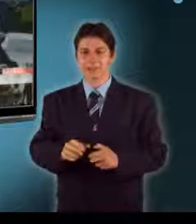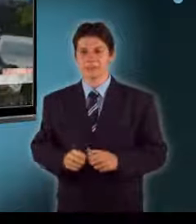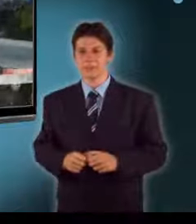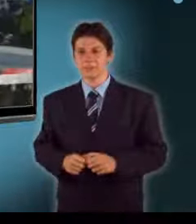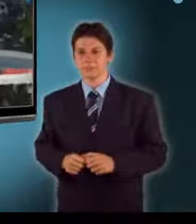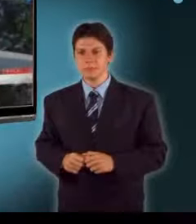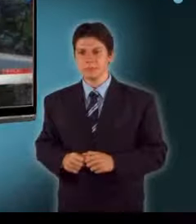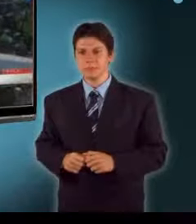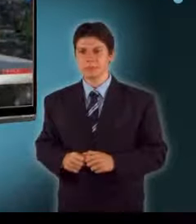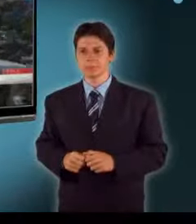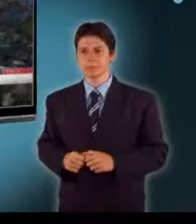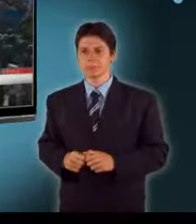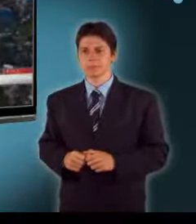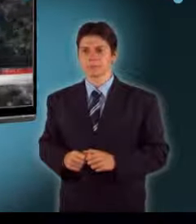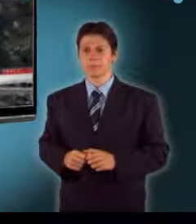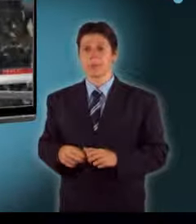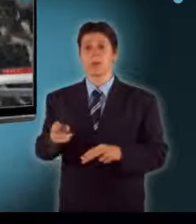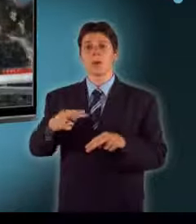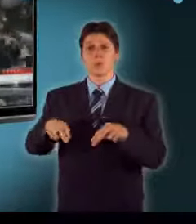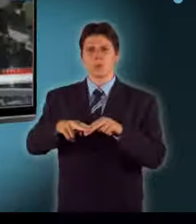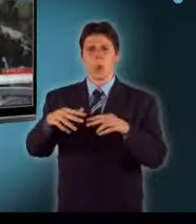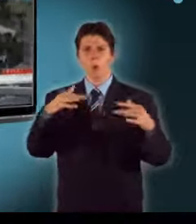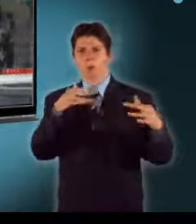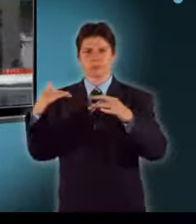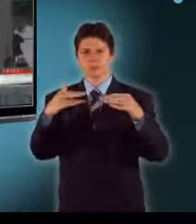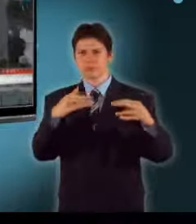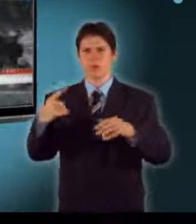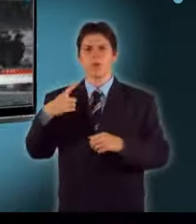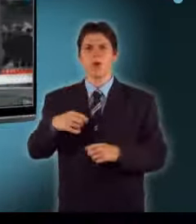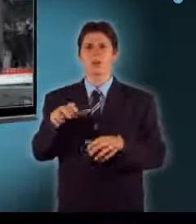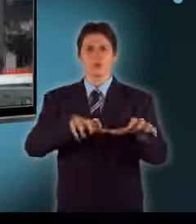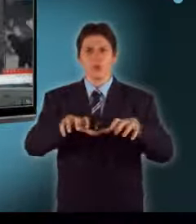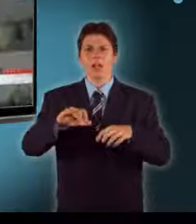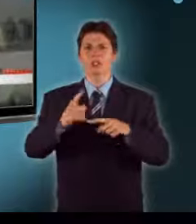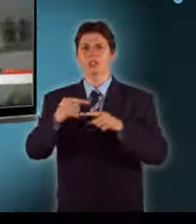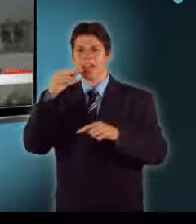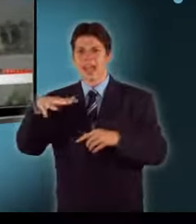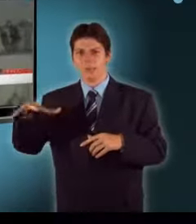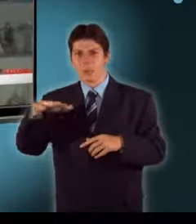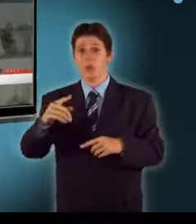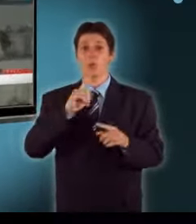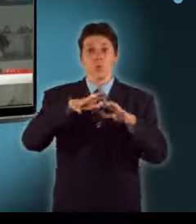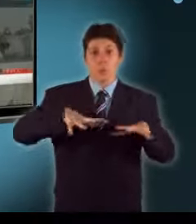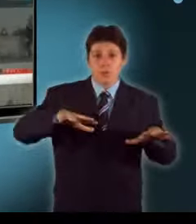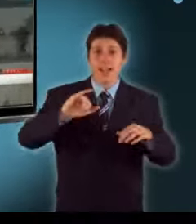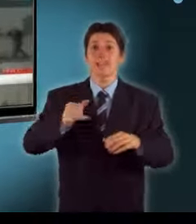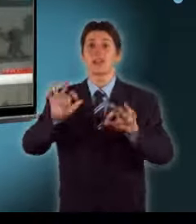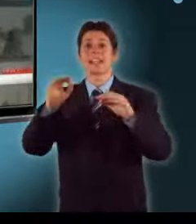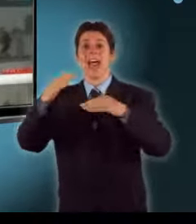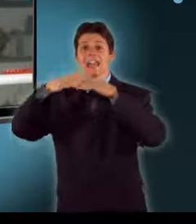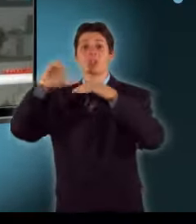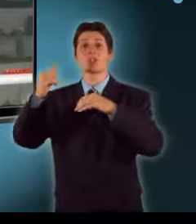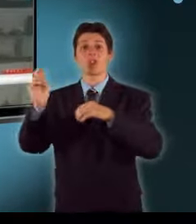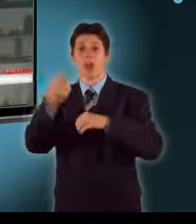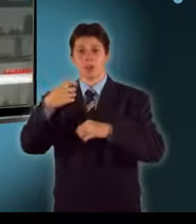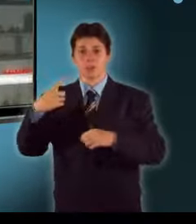Több fronton harcoltak egymás ellen a munkások és a rendőrök, az udvaron és a gyár tetején is. Az elkeseredett dolgozók kövekkel